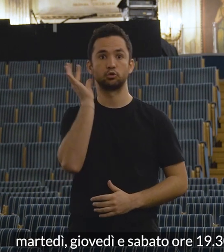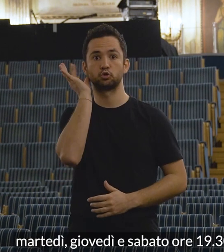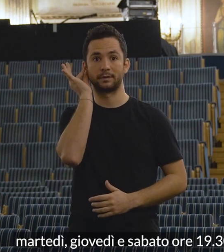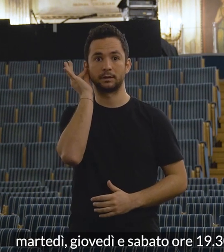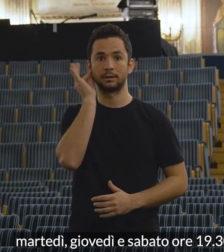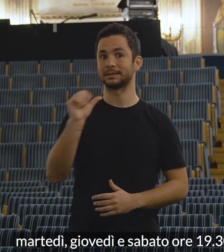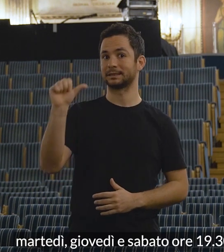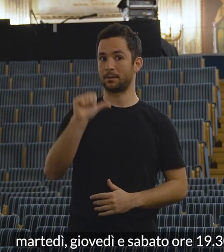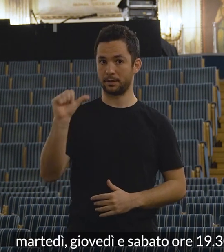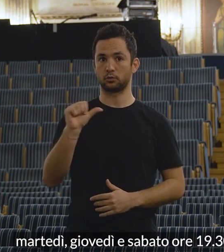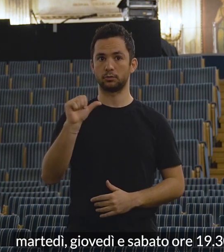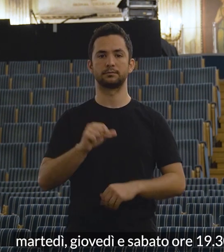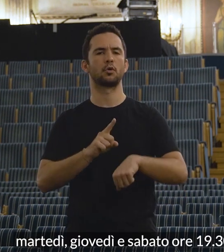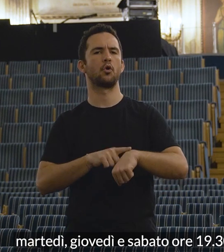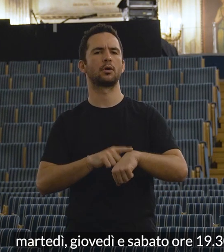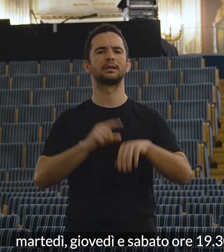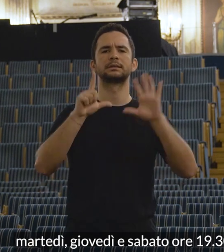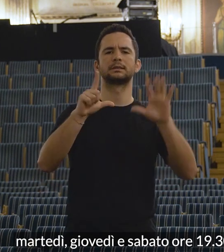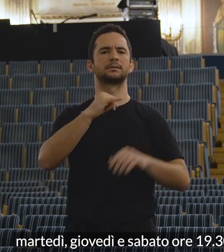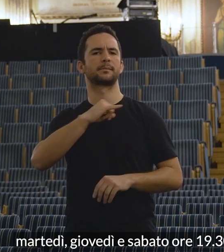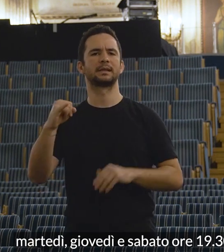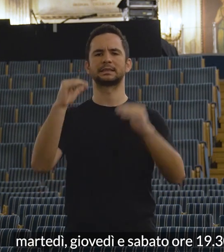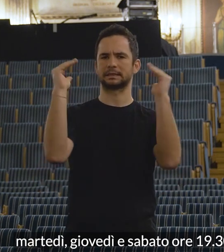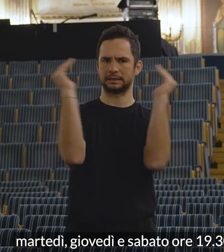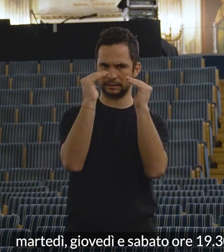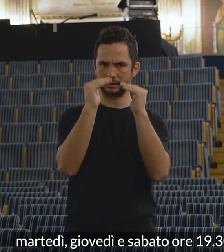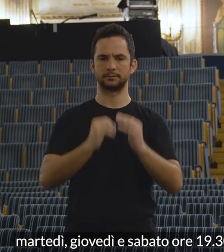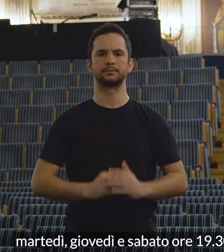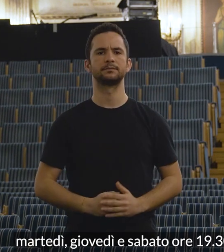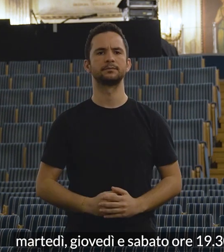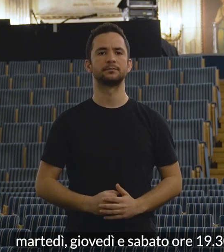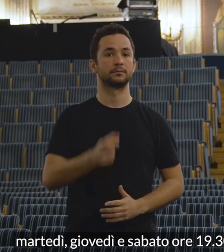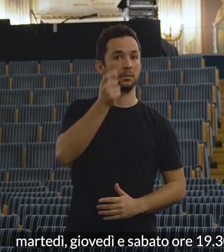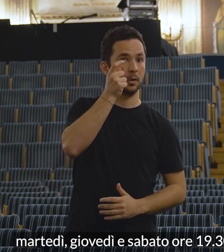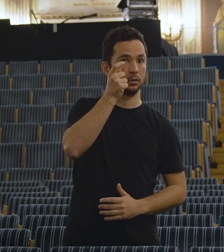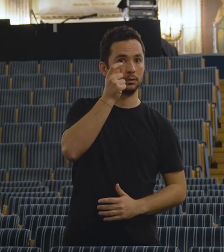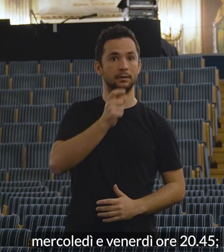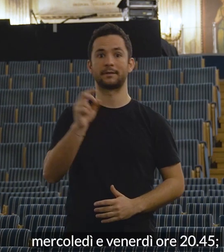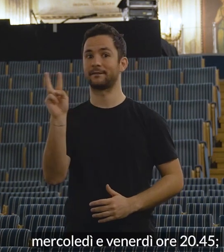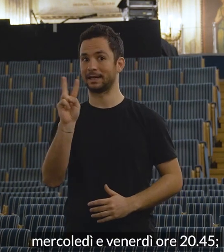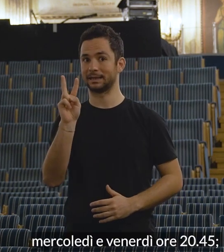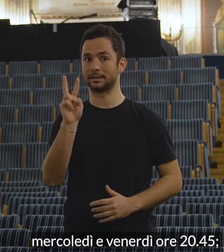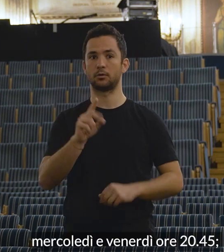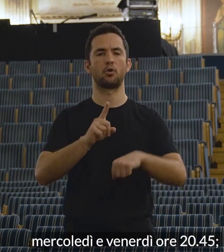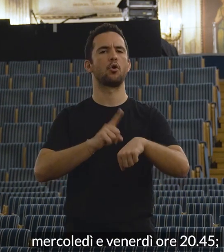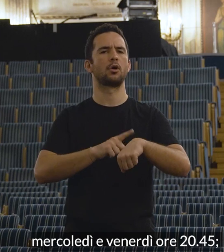Martedì, giovedì e sabato ore 19.30, mercoledì e venerdì